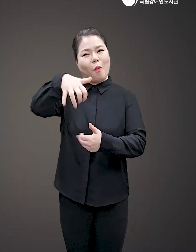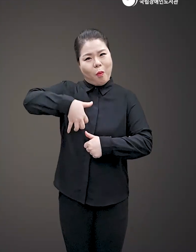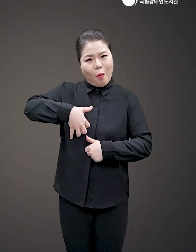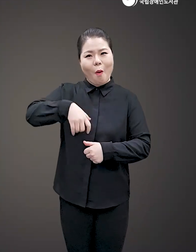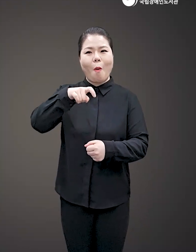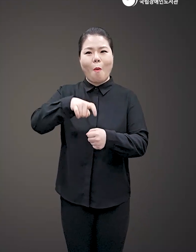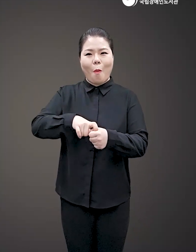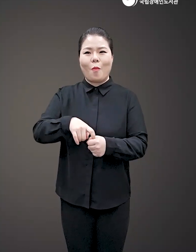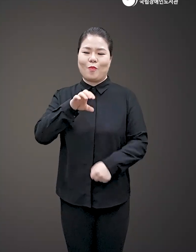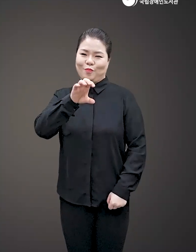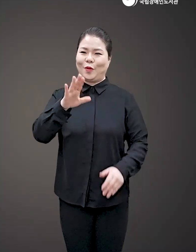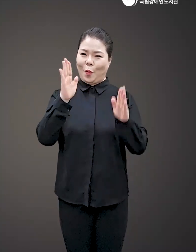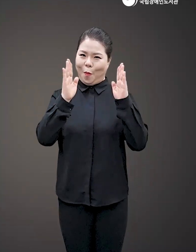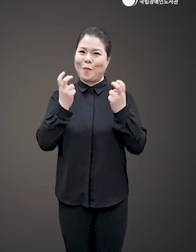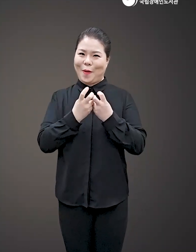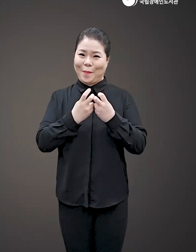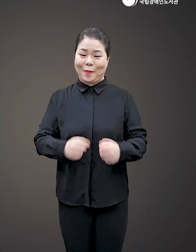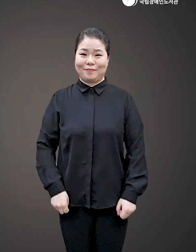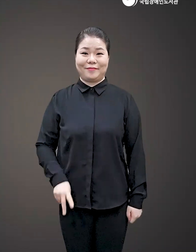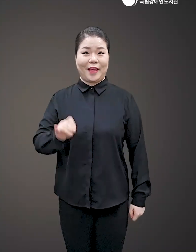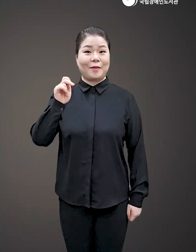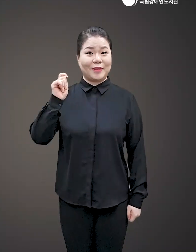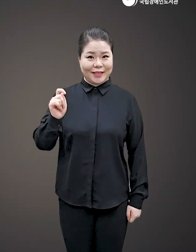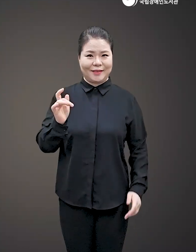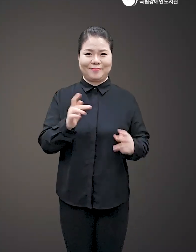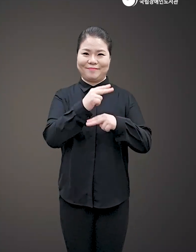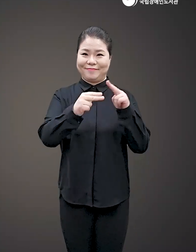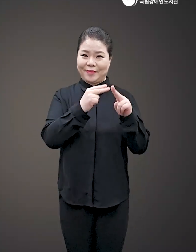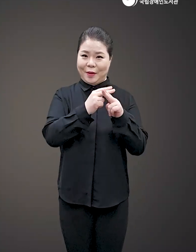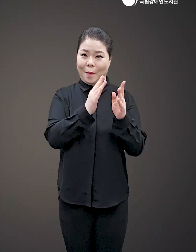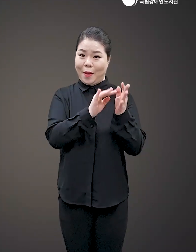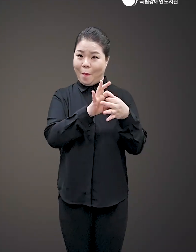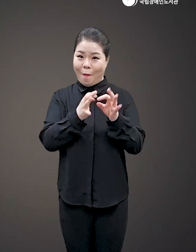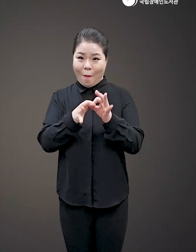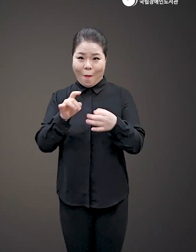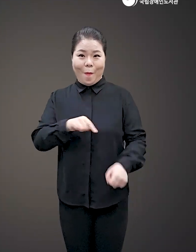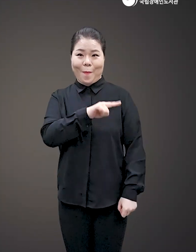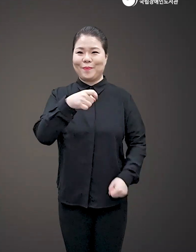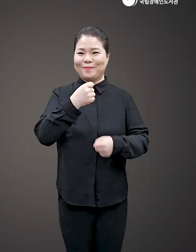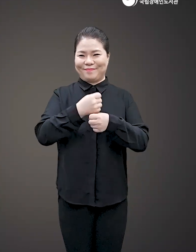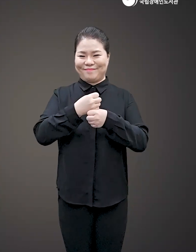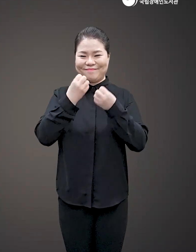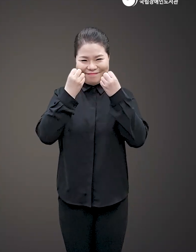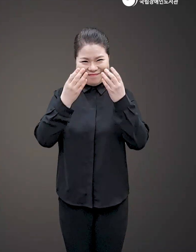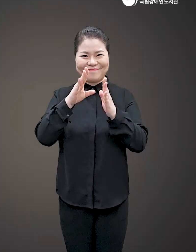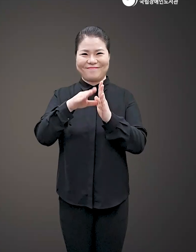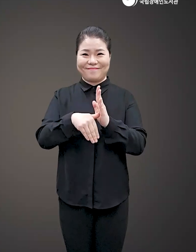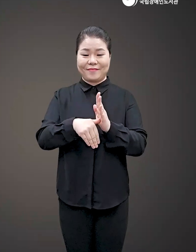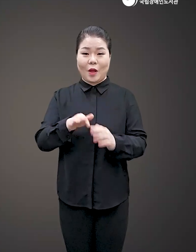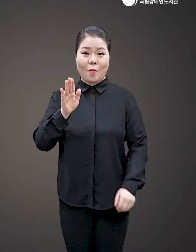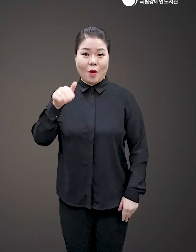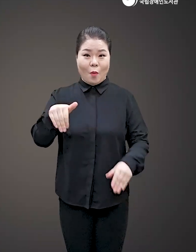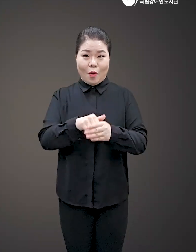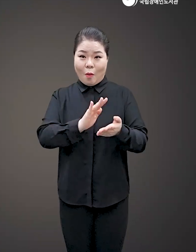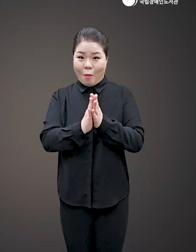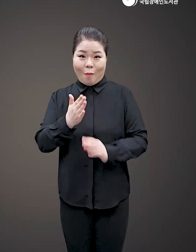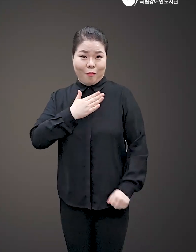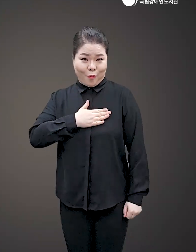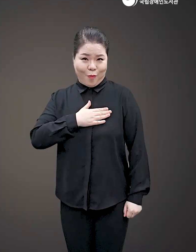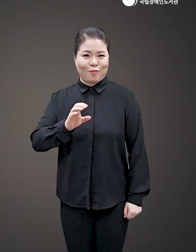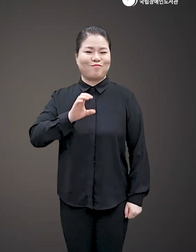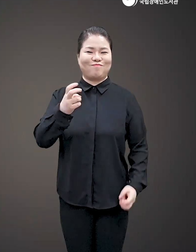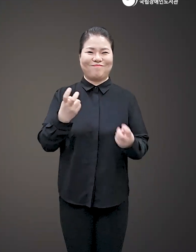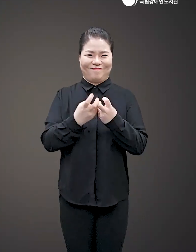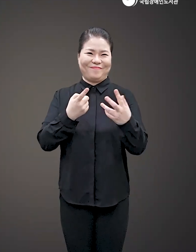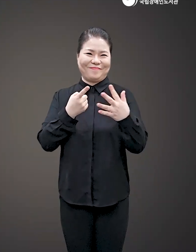고수익 투자 공부법 NFT, 메타버스, 블록체인이 만들어가는 새로운 시대 미래문화의 흐름을 알면